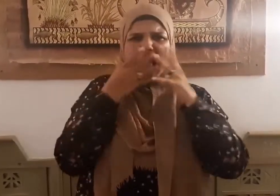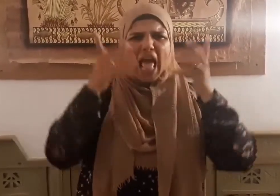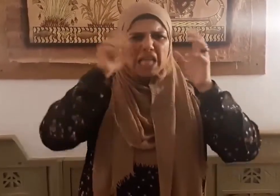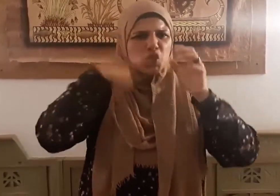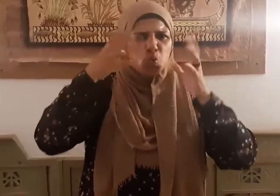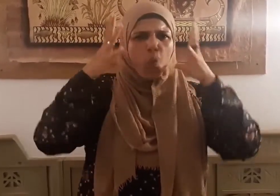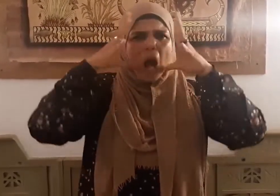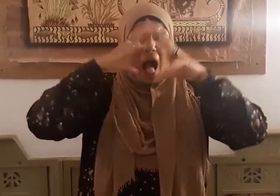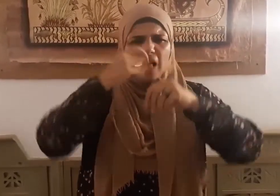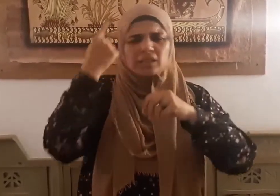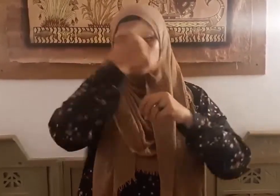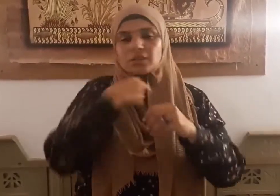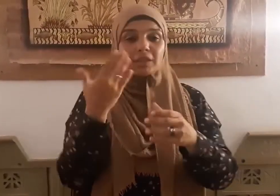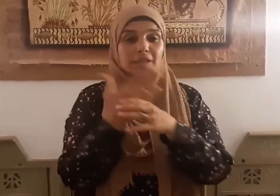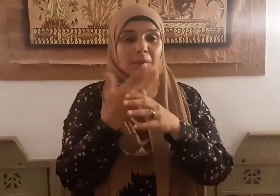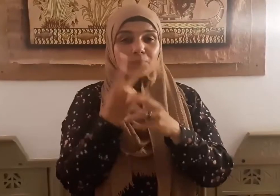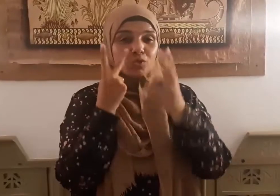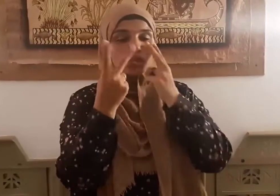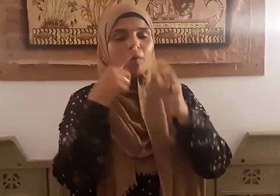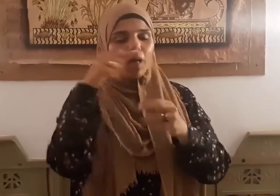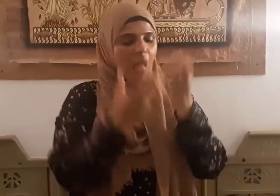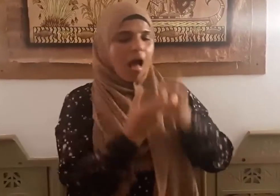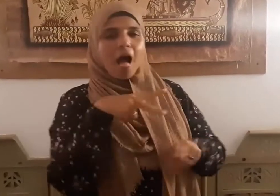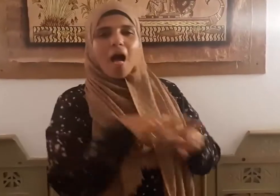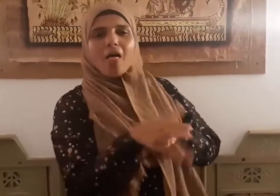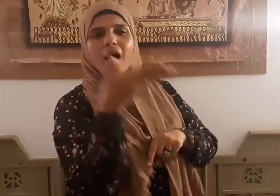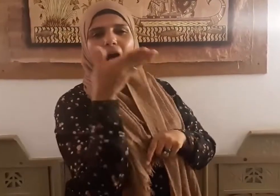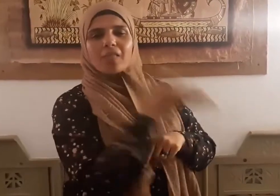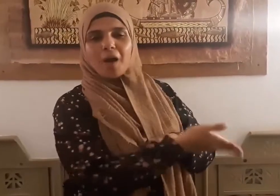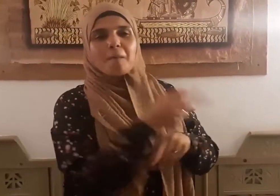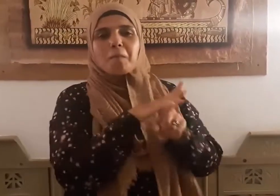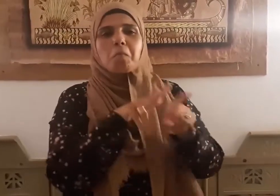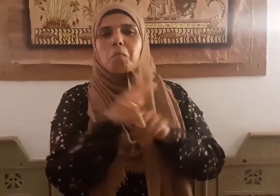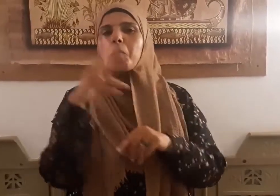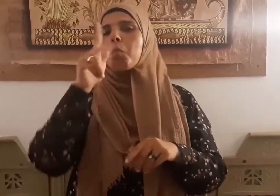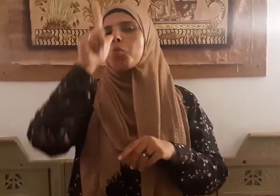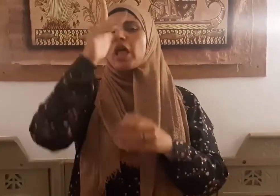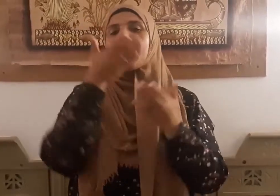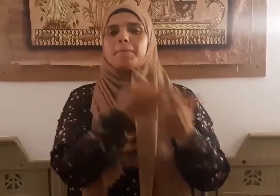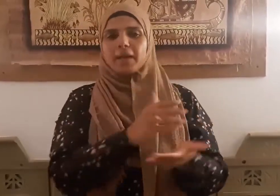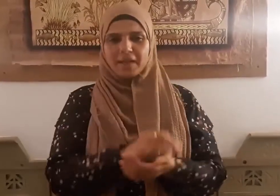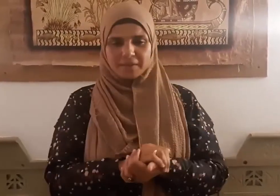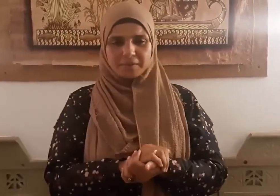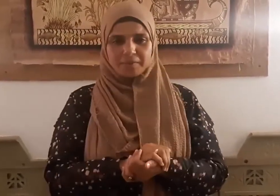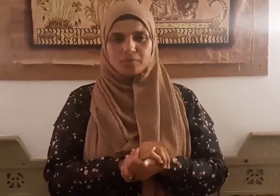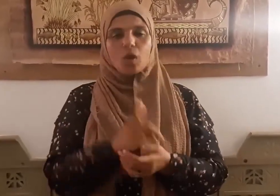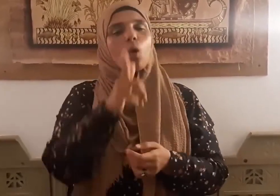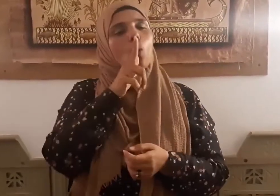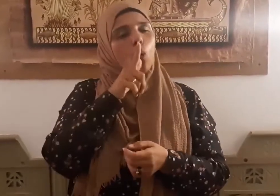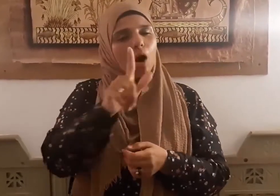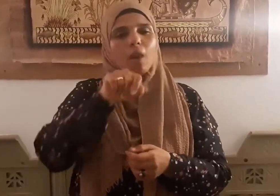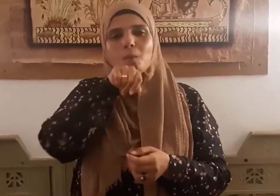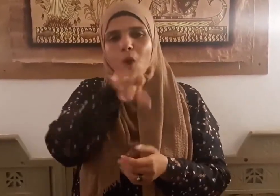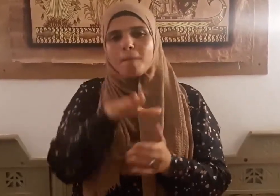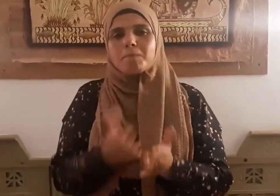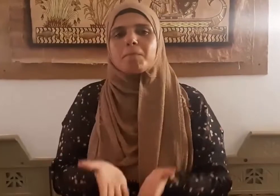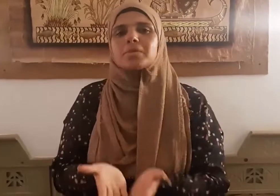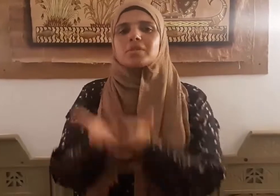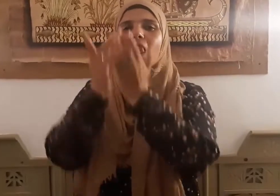أليس في جهنم مثوى للمتكبرين وقال صلى الله عليه وسلم